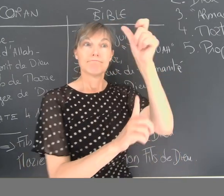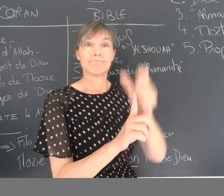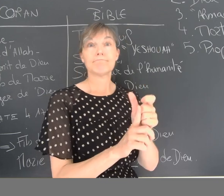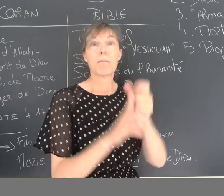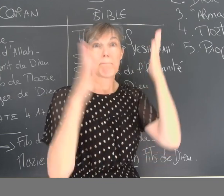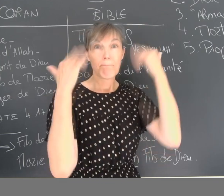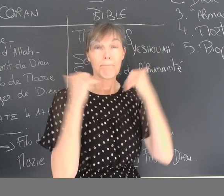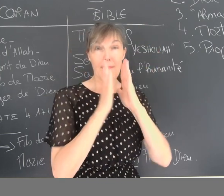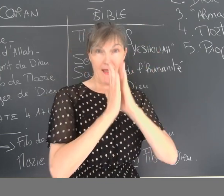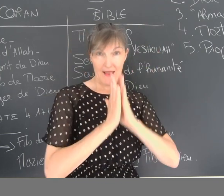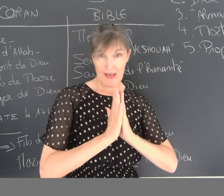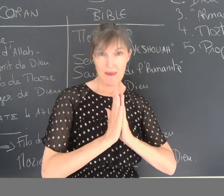On parle de Marie